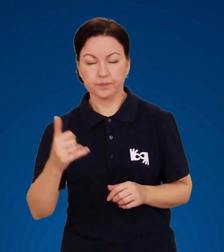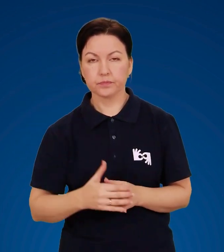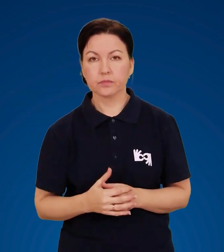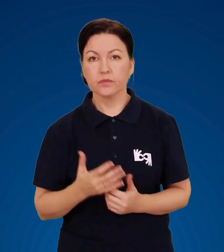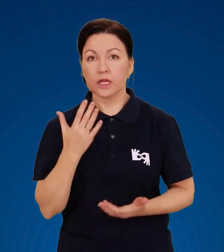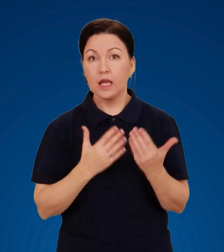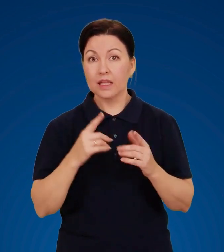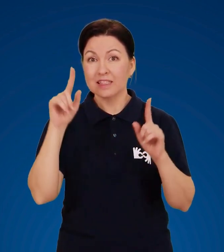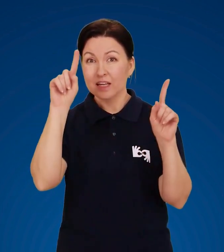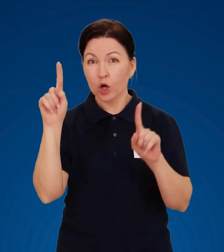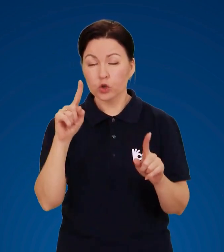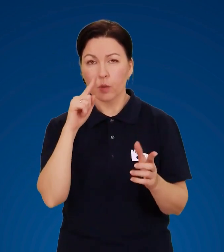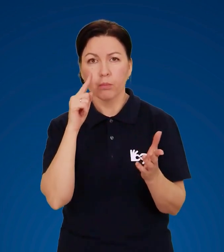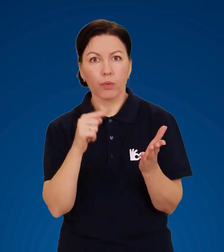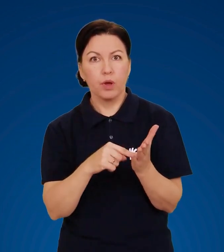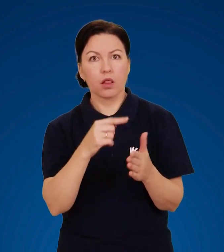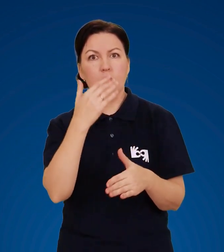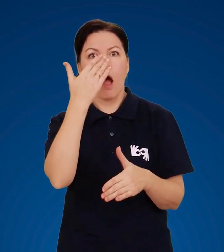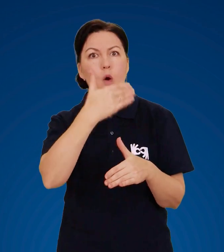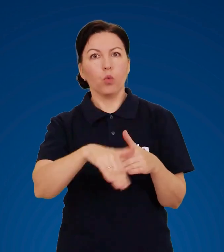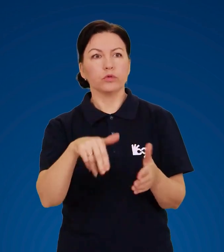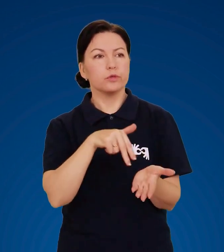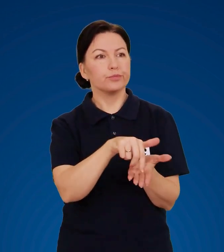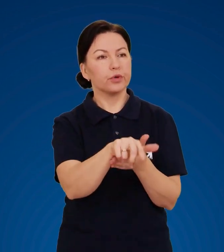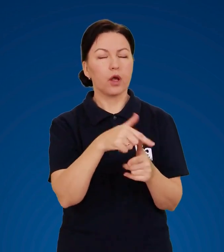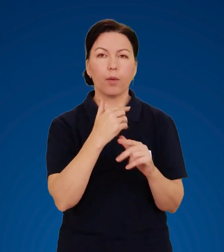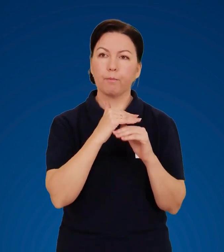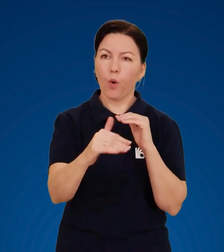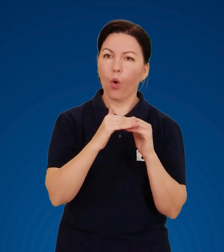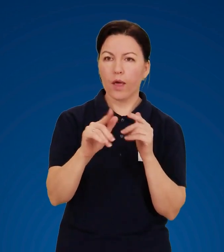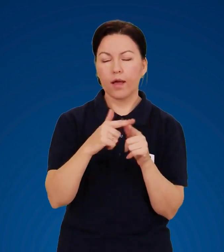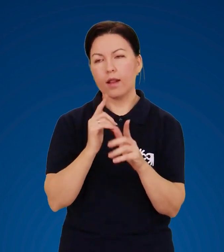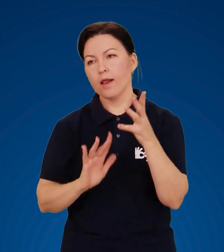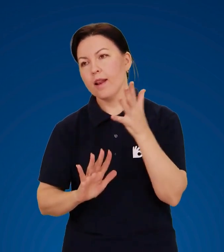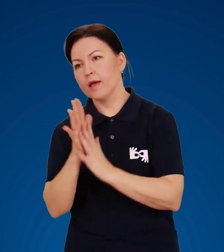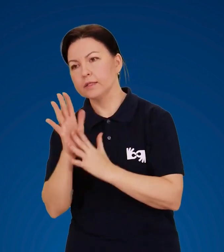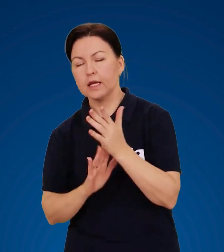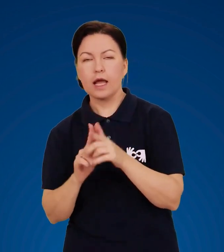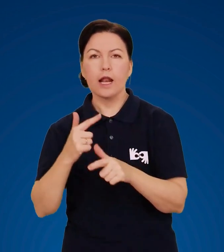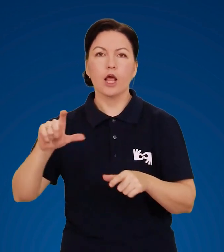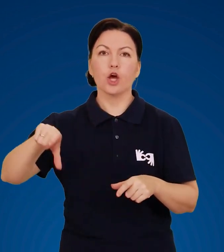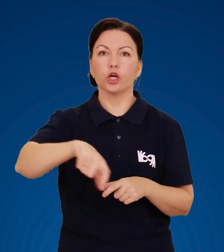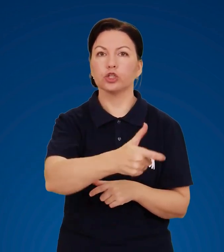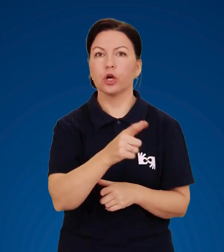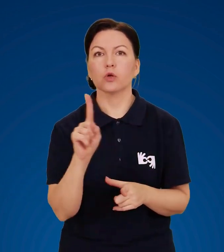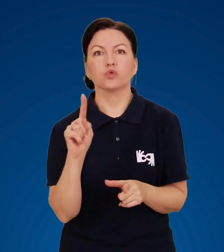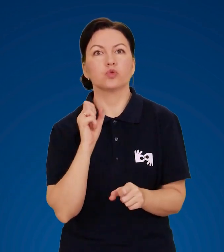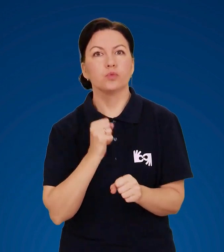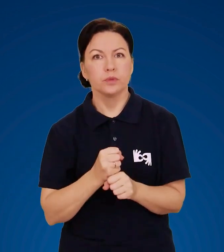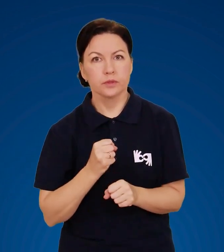Якщо гроза застала вас на вулиці, у полі, в лісі, на річці,